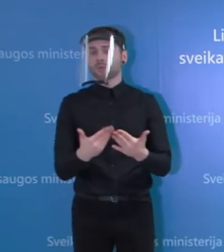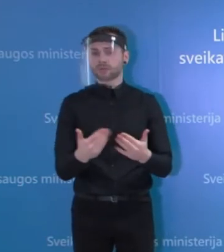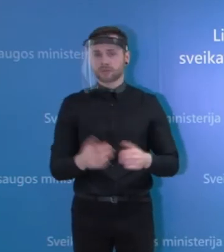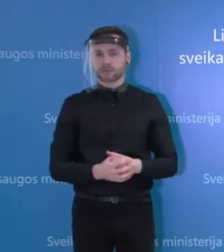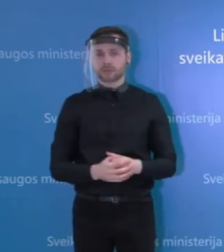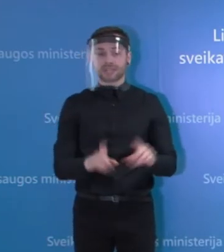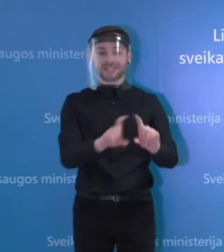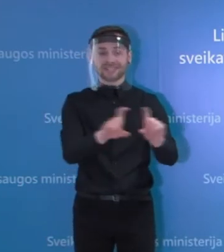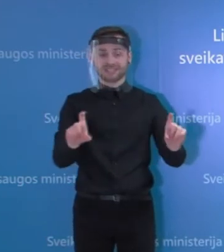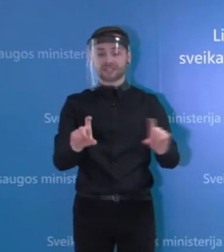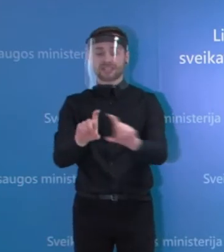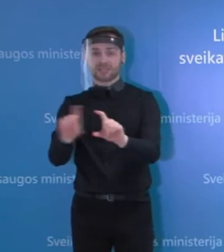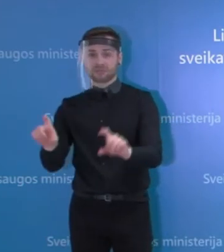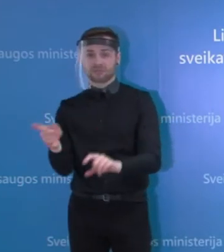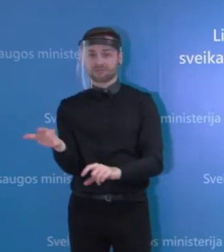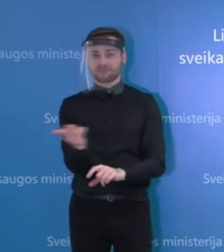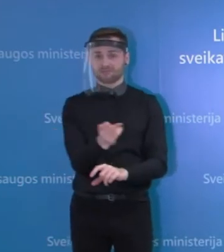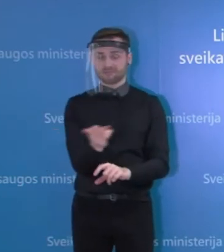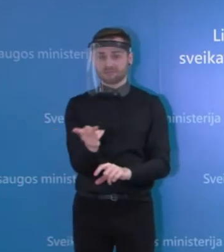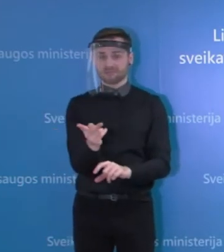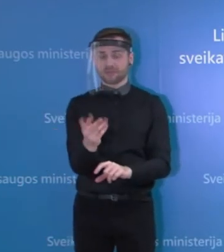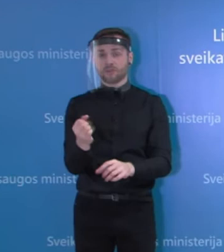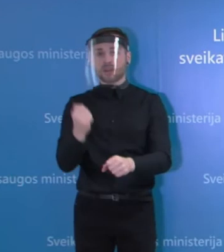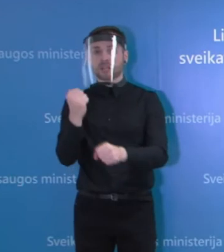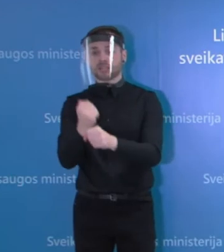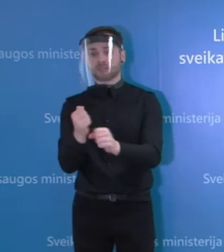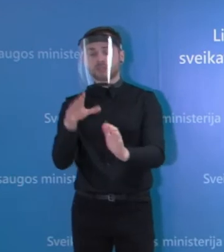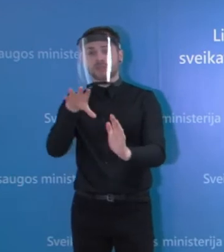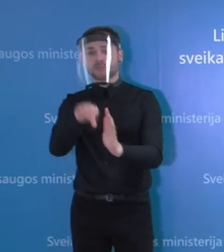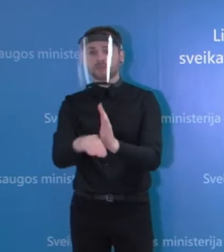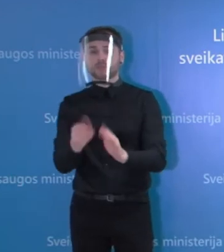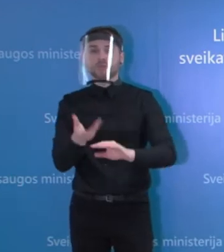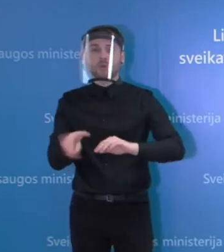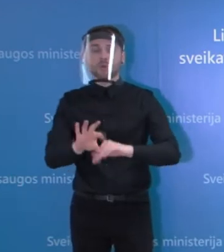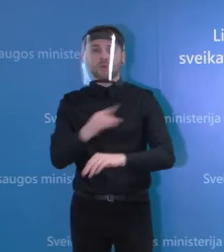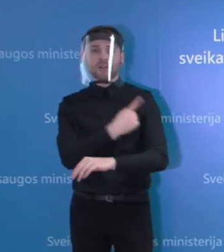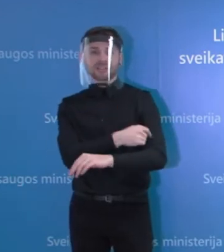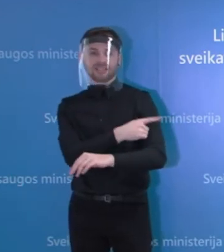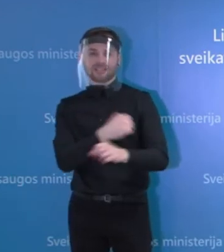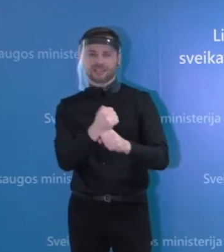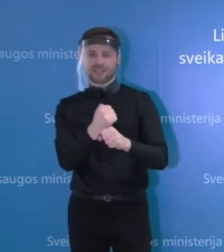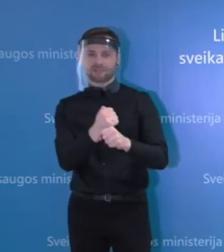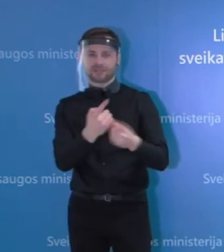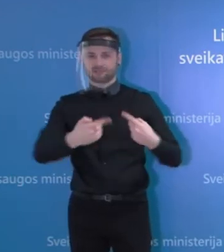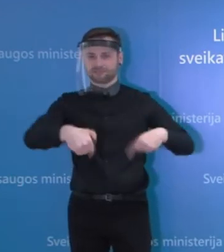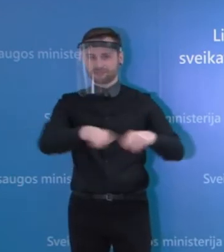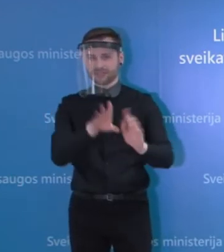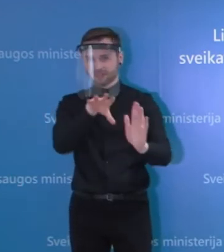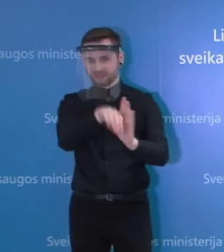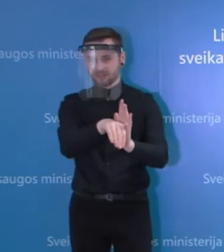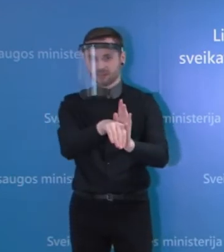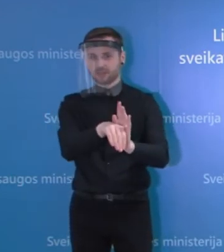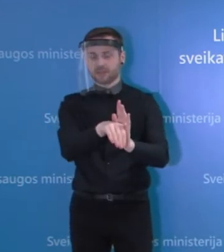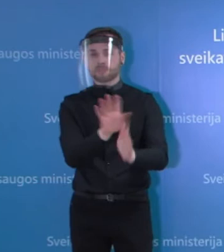institucija, kurios absoliučią darbo dalį sudaro vis tik tai klinikinis darbas ir absoliuti dauguma paslaugų, tai yra